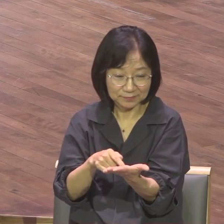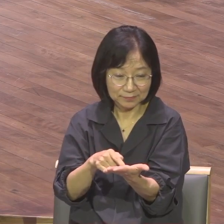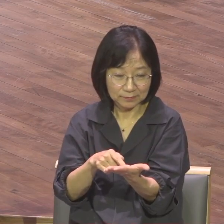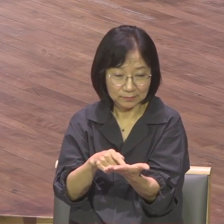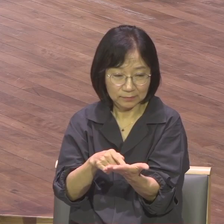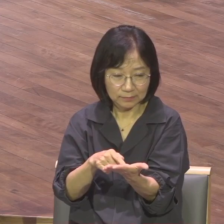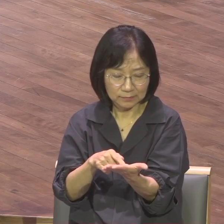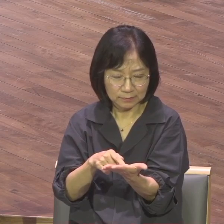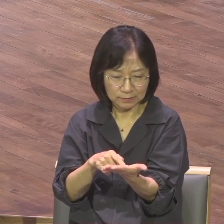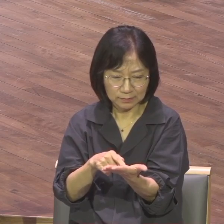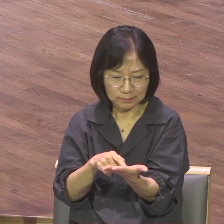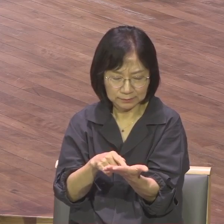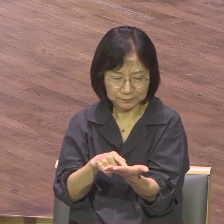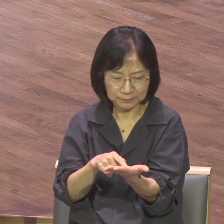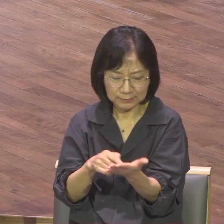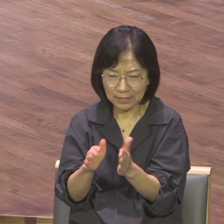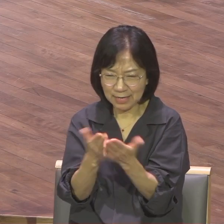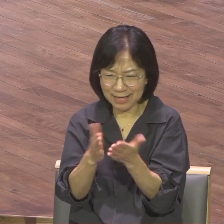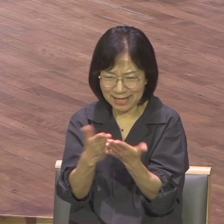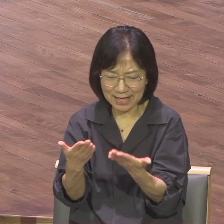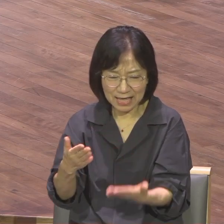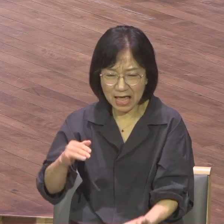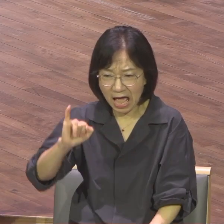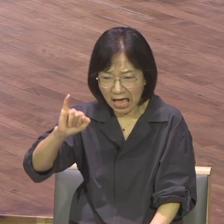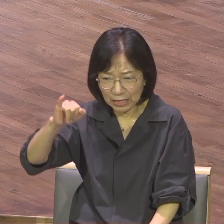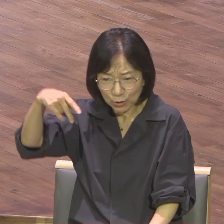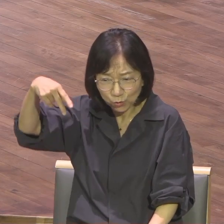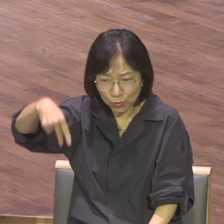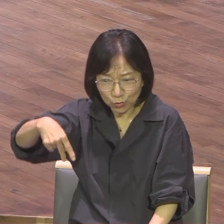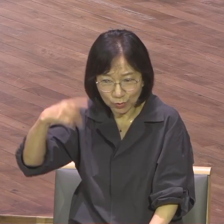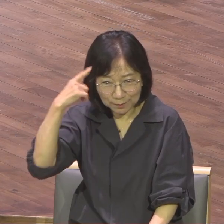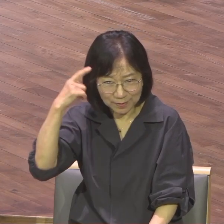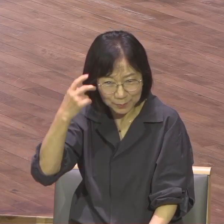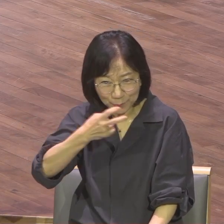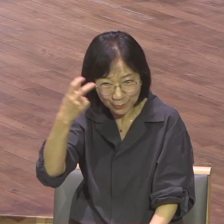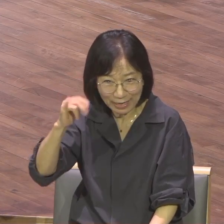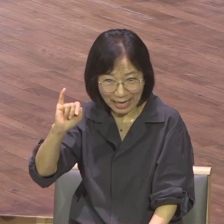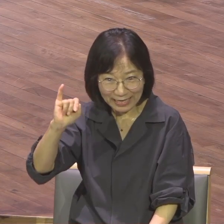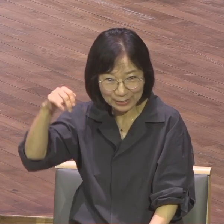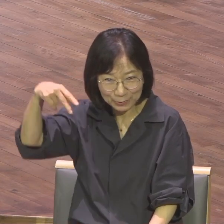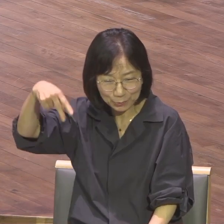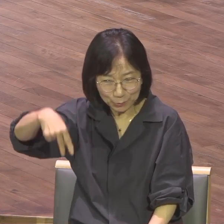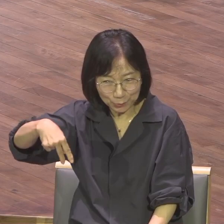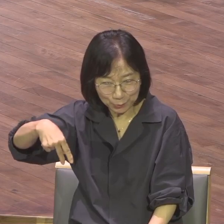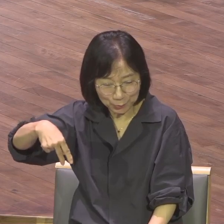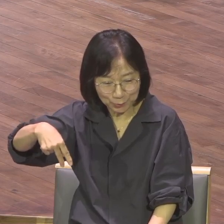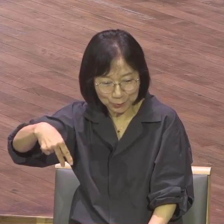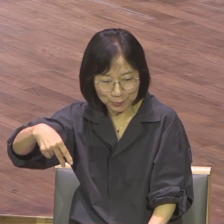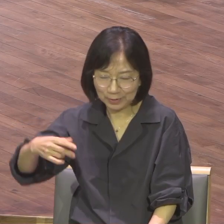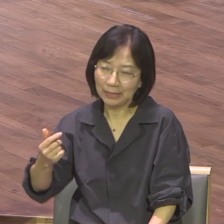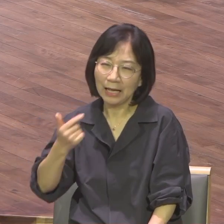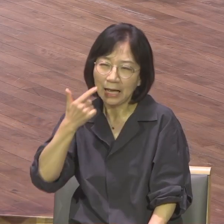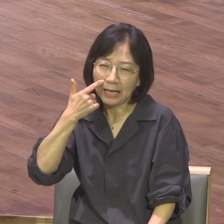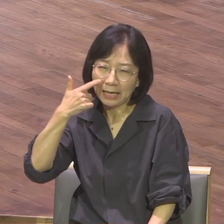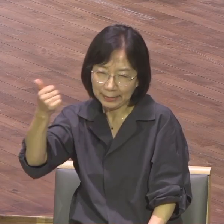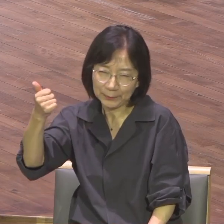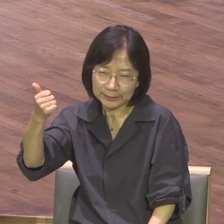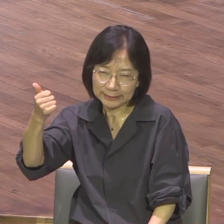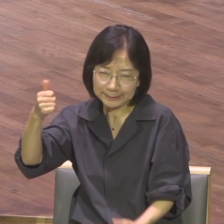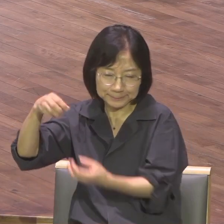너무 마음의 절망이 찾아오는 거예요 IQ는 아버지 내 IQ가 그렇게 높지 않은데 세